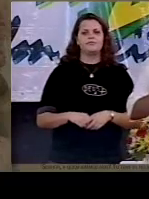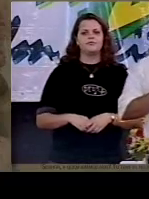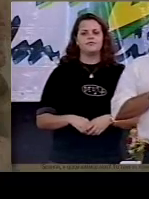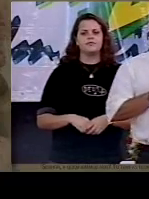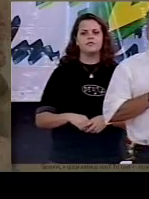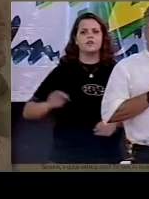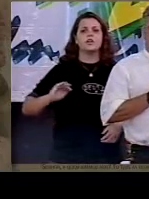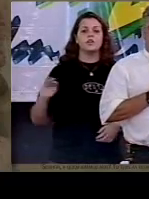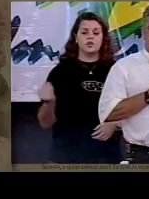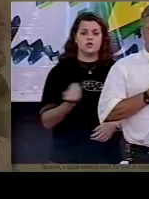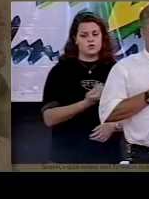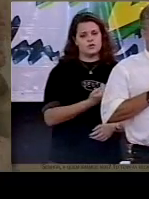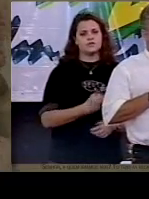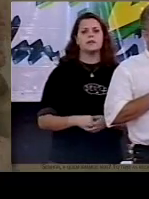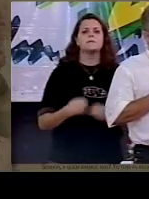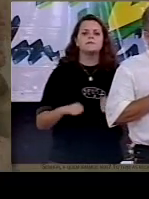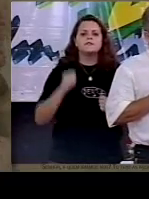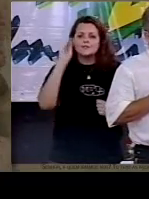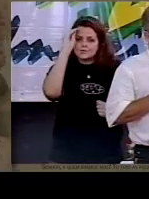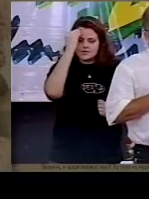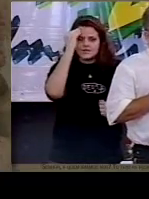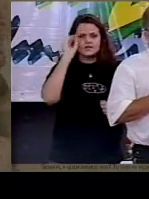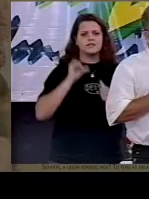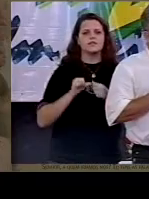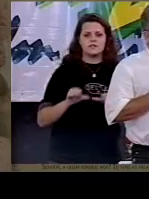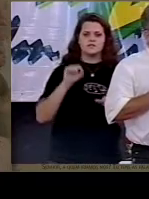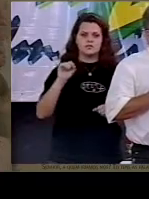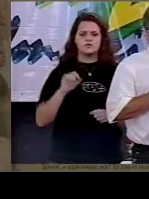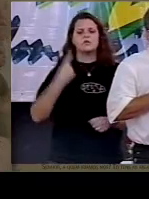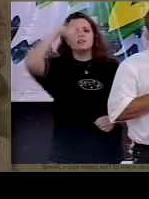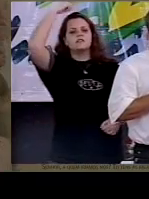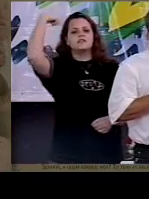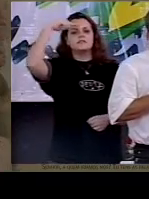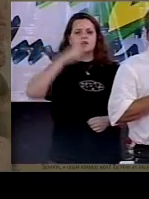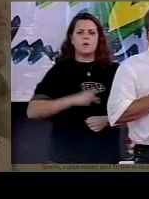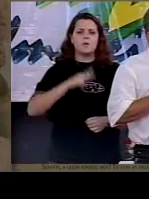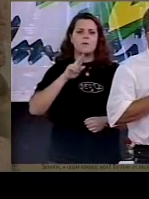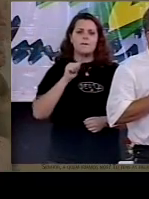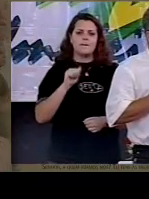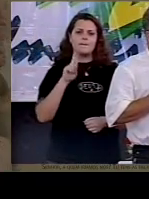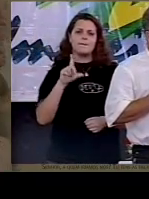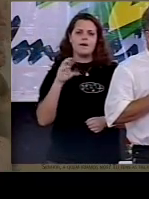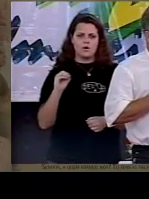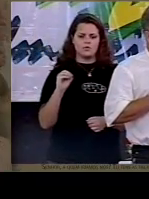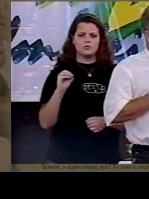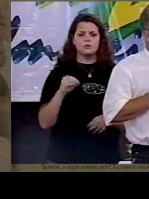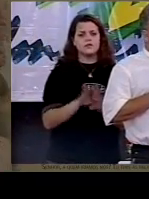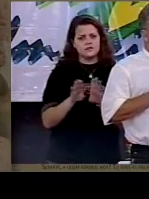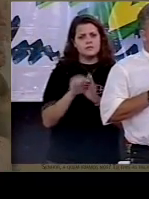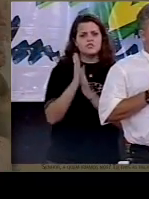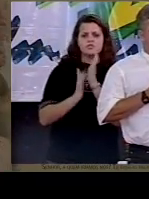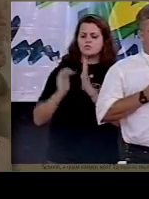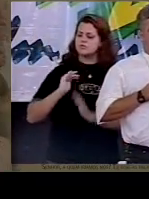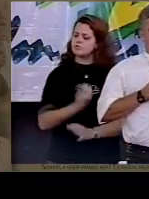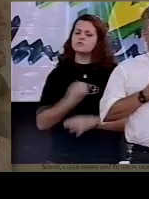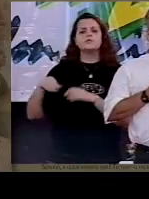aqui nós entendemos o que Paulo fala, se você pegar todo esse contexto do capítulo 3 de Colossenses Paulo